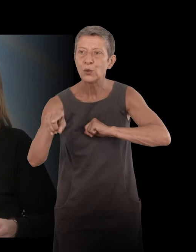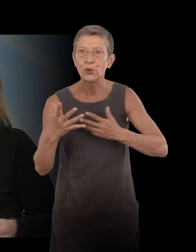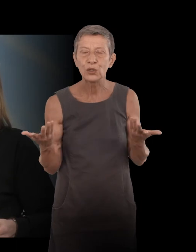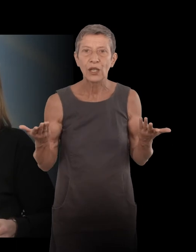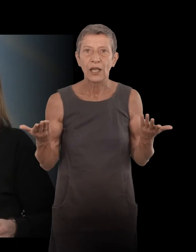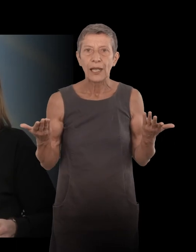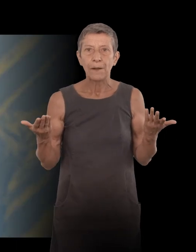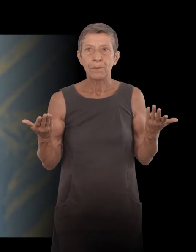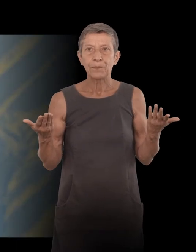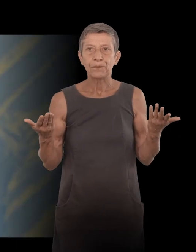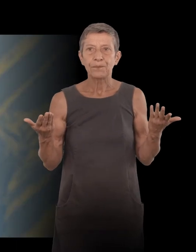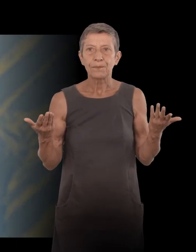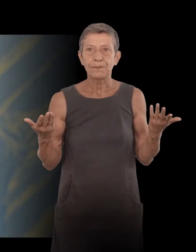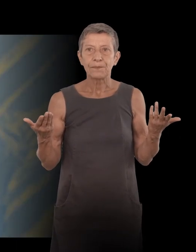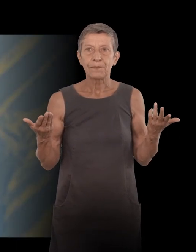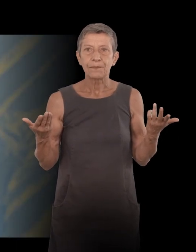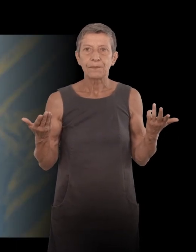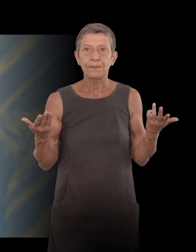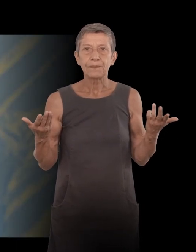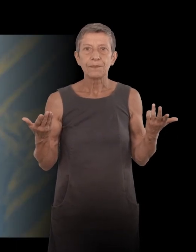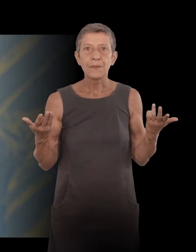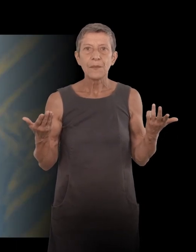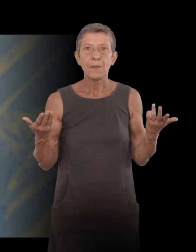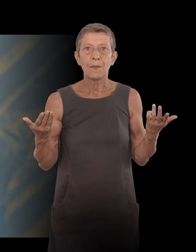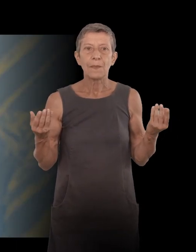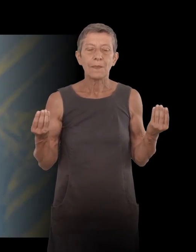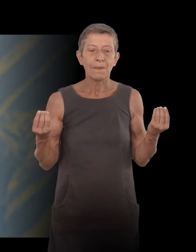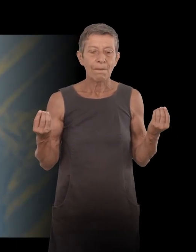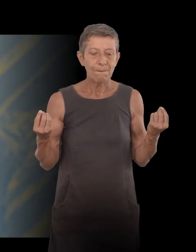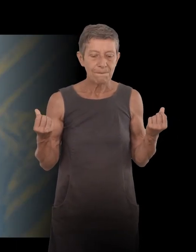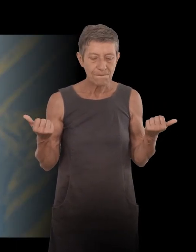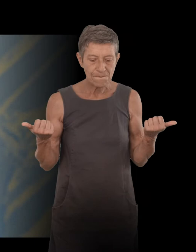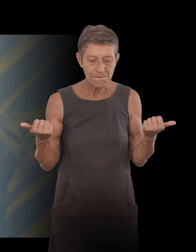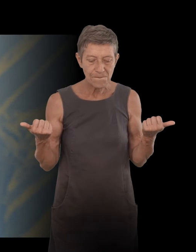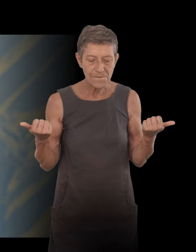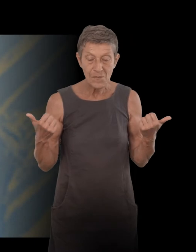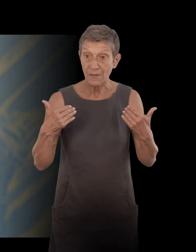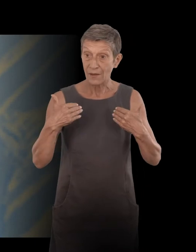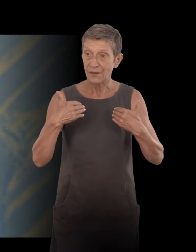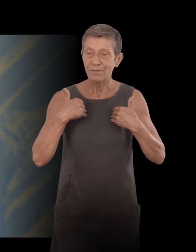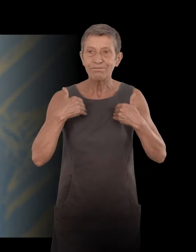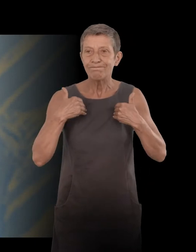Sûrement parce que je suis... Je suis attaché au passé. il y des gens qui...